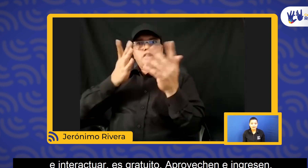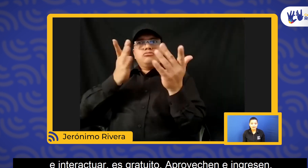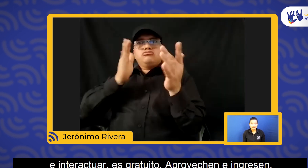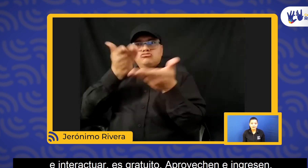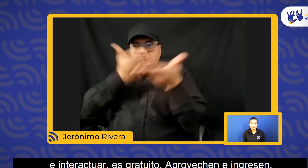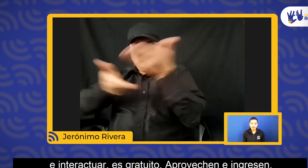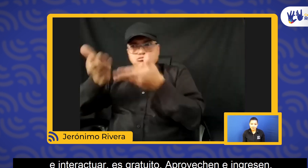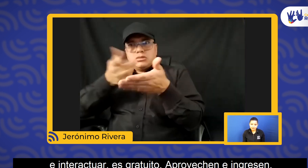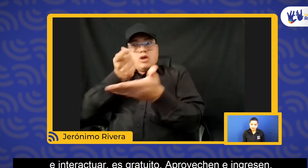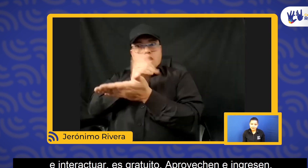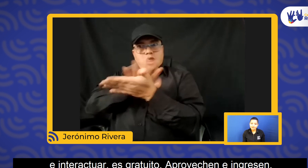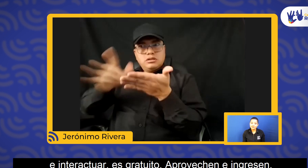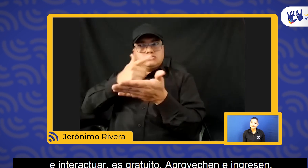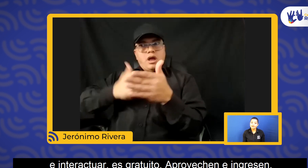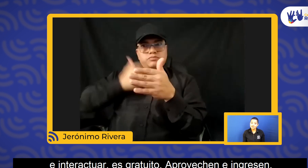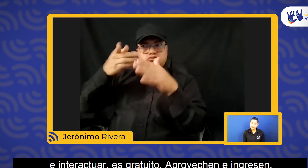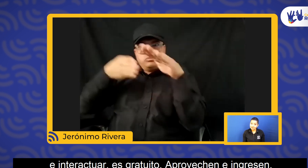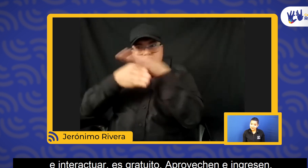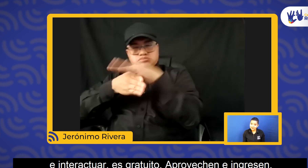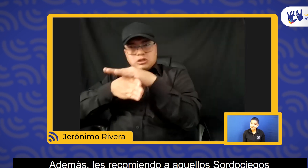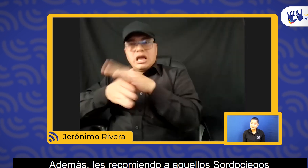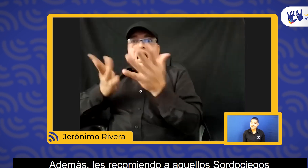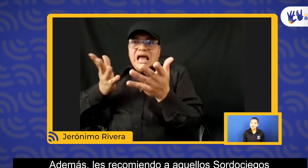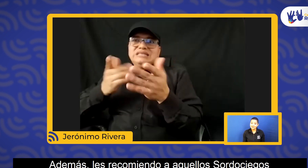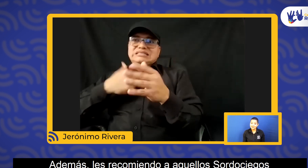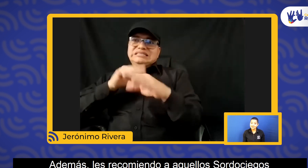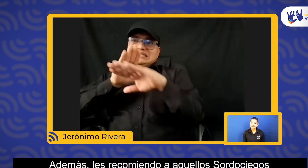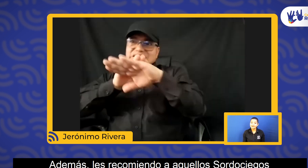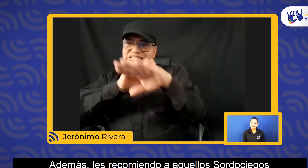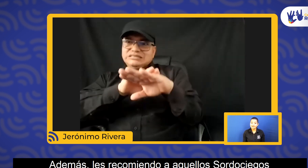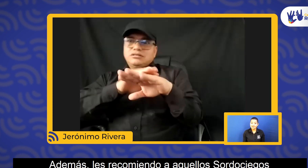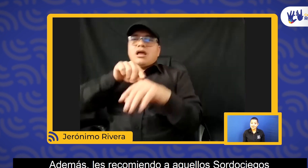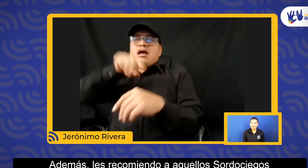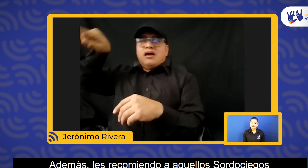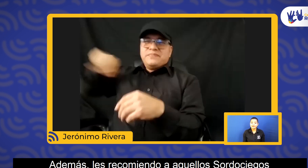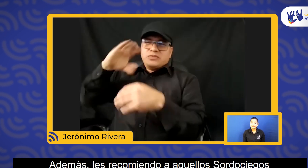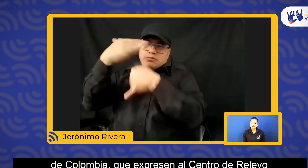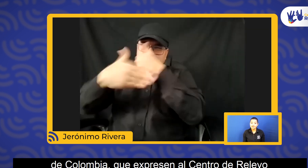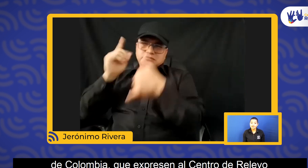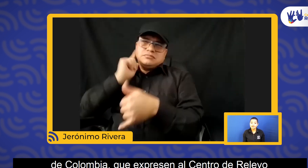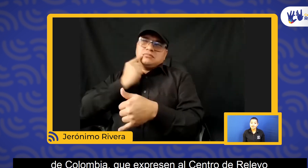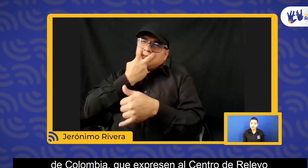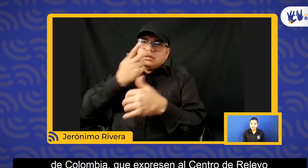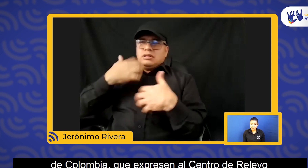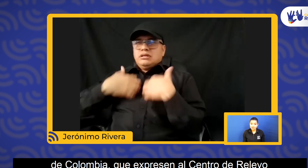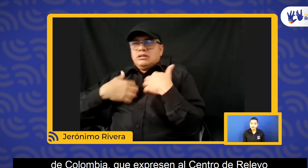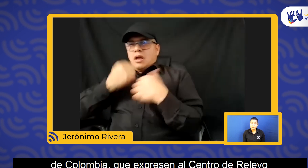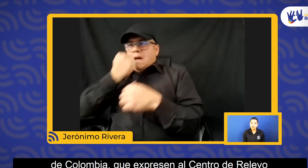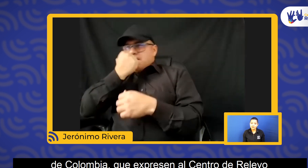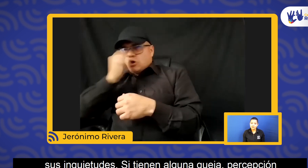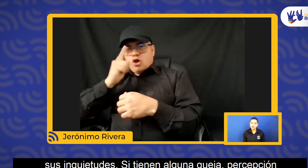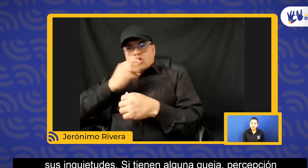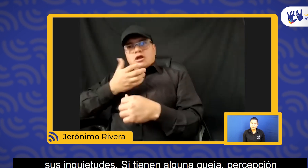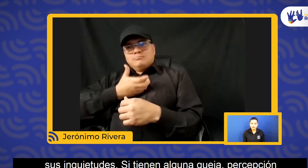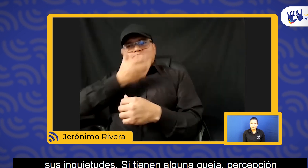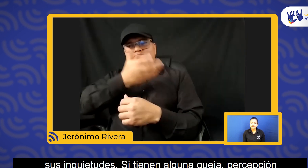interactuar. Es gratuito. Aprovechen e ingresen. Además, les recomiendo a aquellos sordociegos de Colombia que expresen al centro de